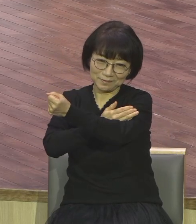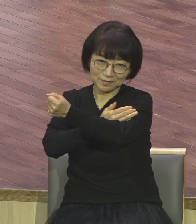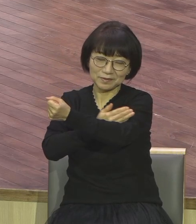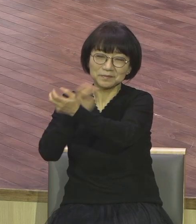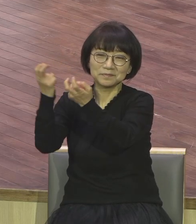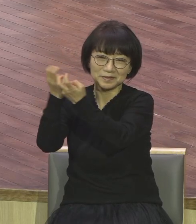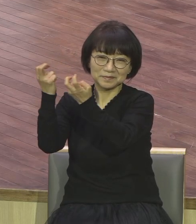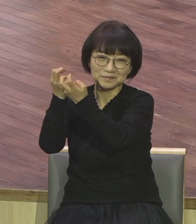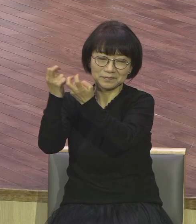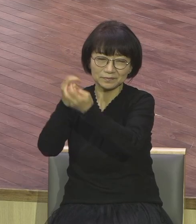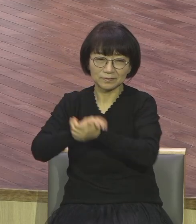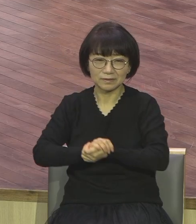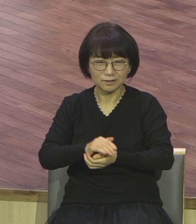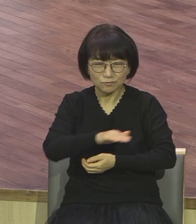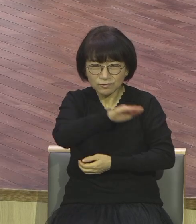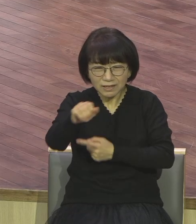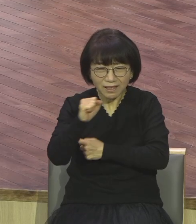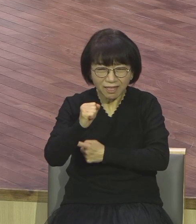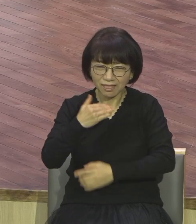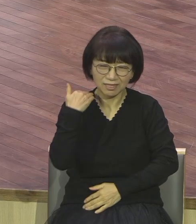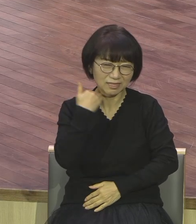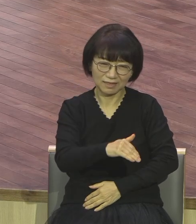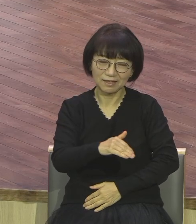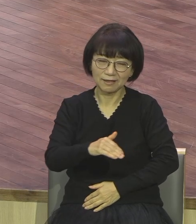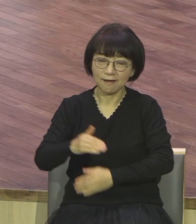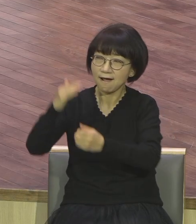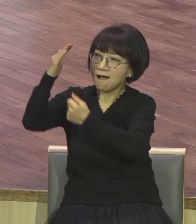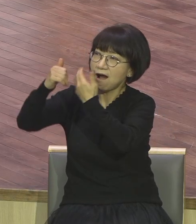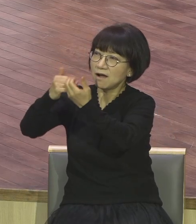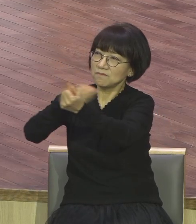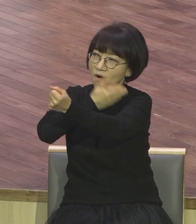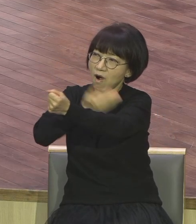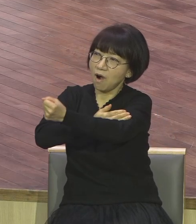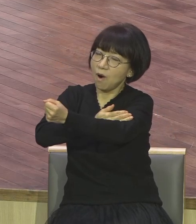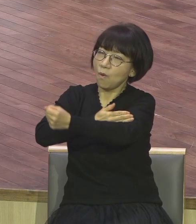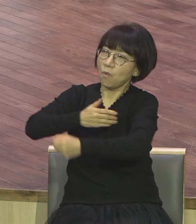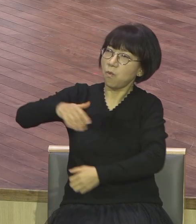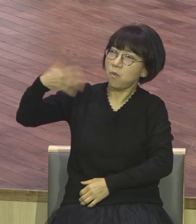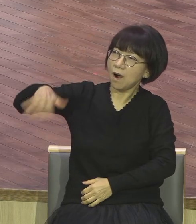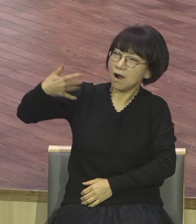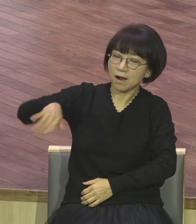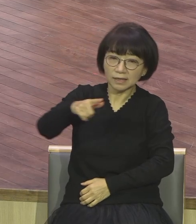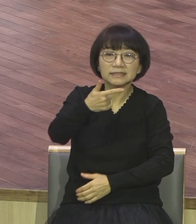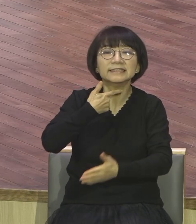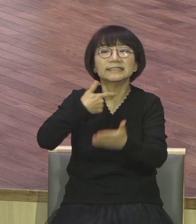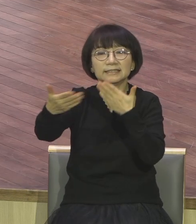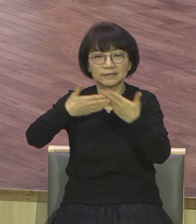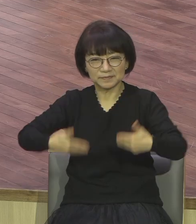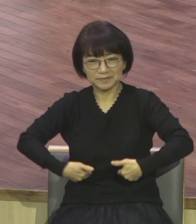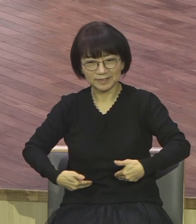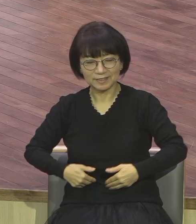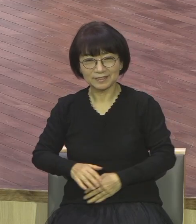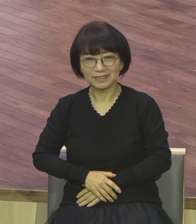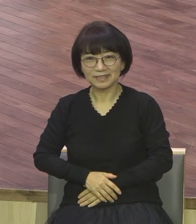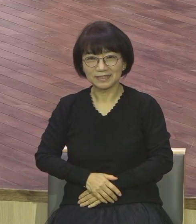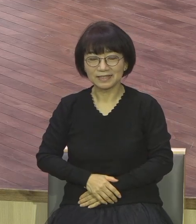하나님 스케일 이걸 체험하게 되면 아 하나님은 위대하시거나 위대하시거나 그리고 체험한 사람들이